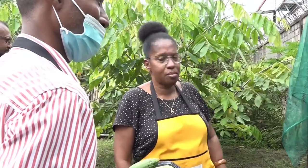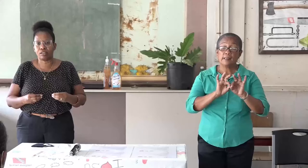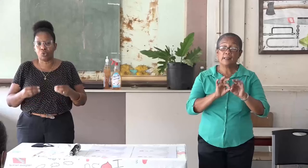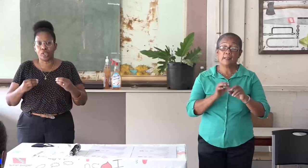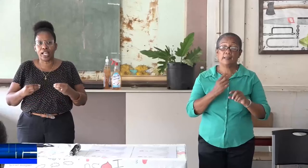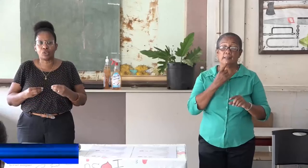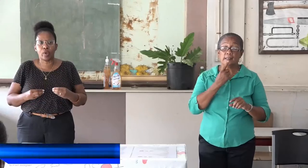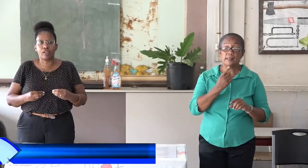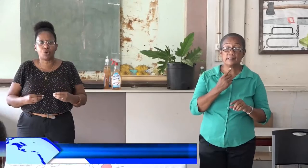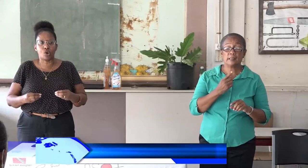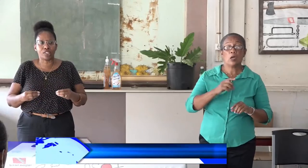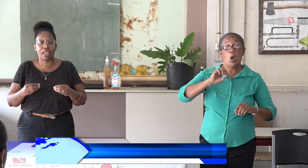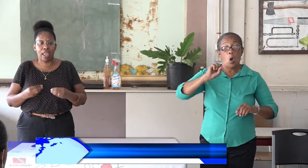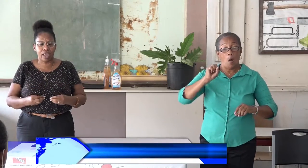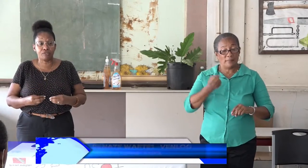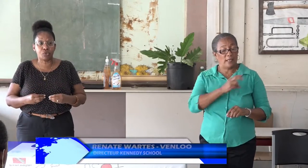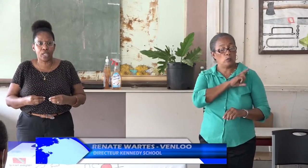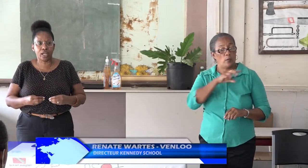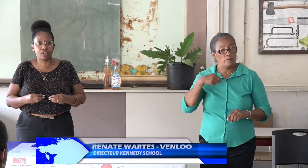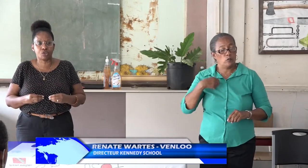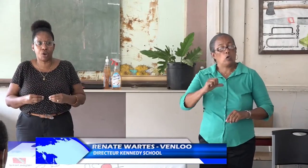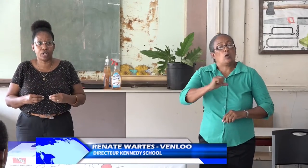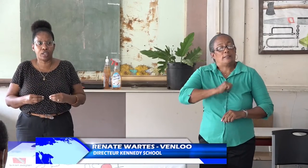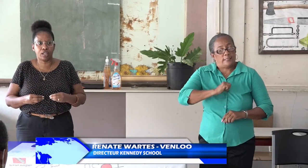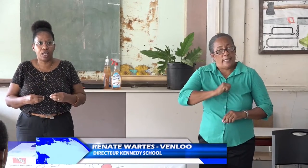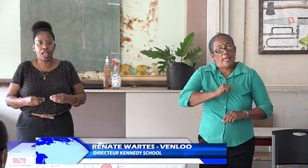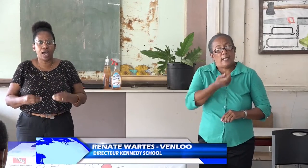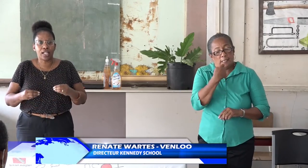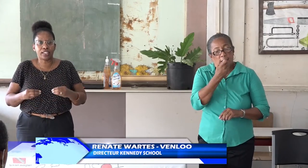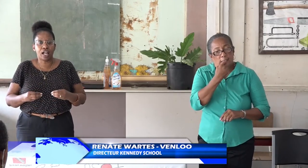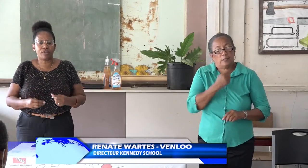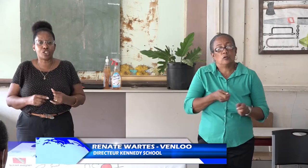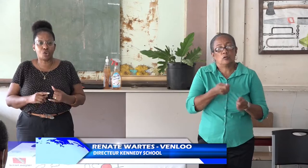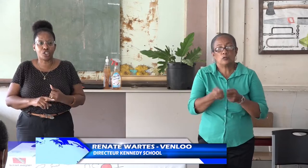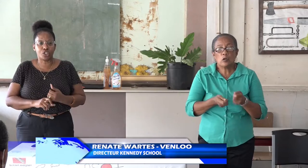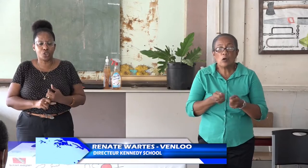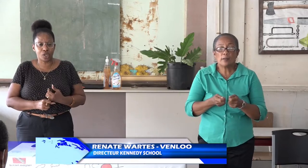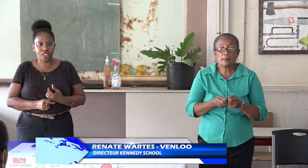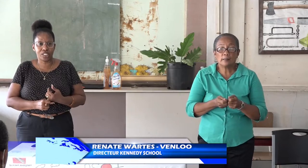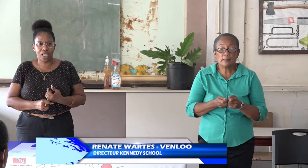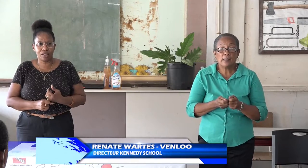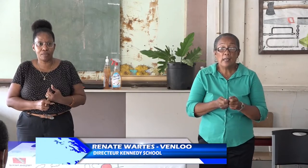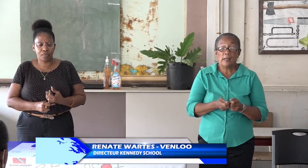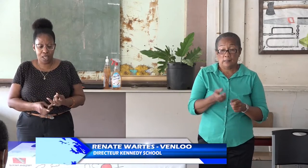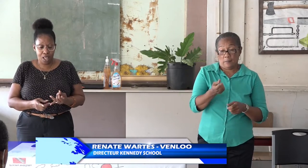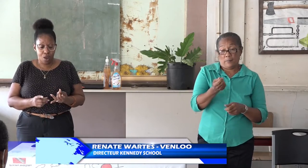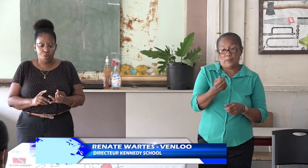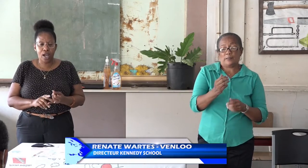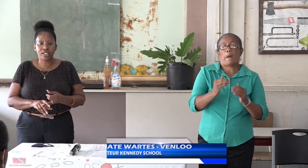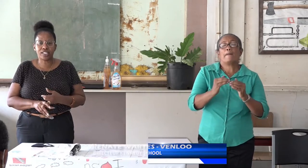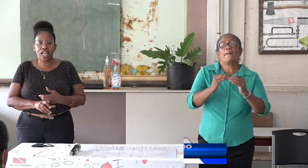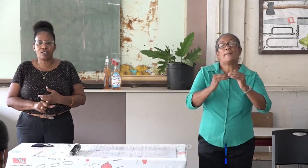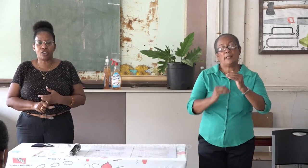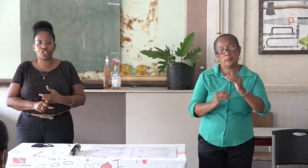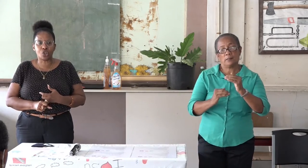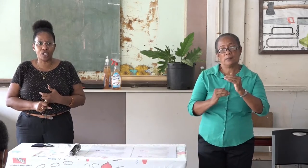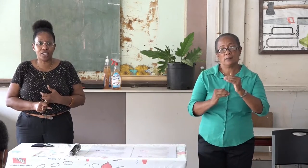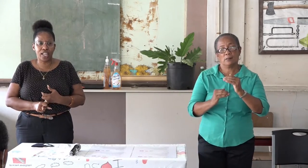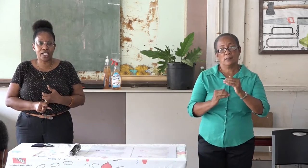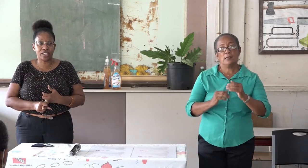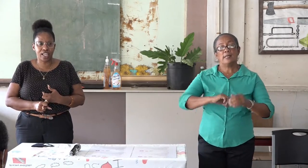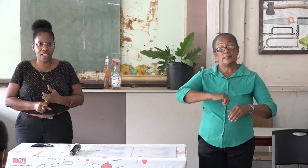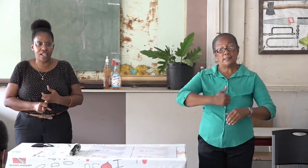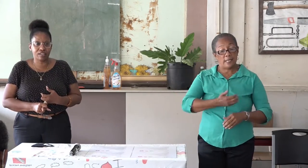brengen. Doordat wij voor onze eigen voeding gaan zorgen, gaat het alvast kostendrukkend zijn. We gaan zelf